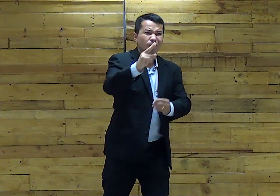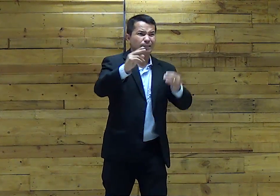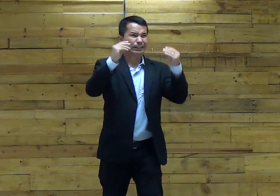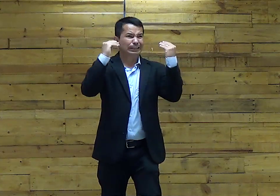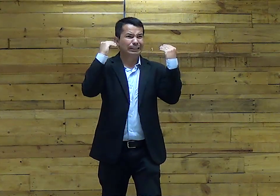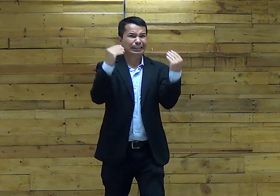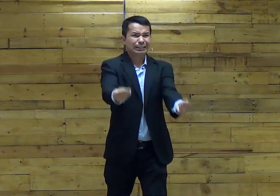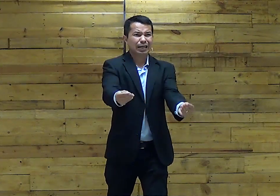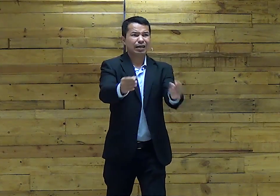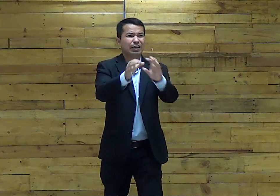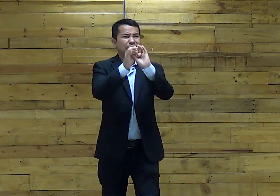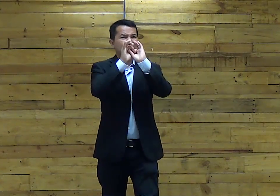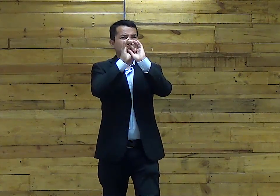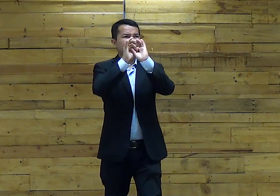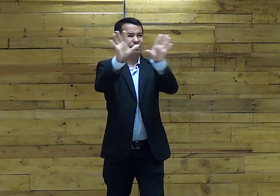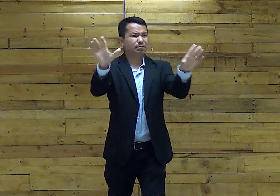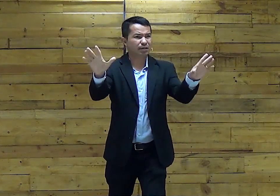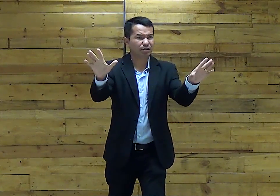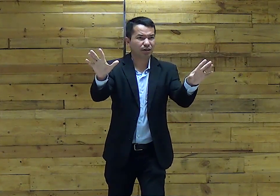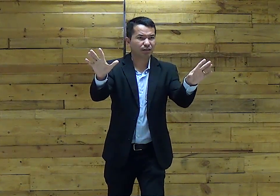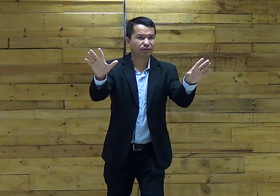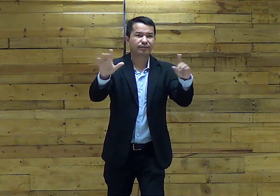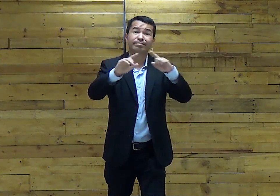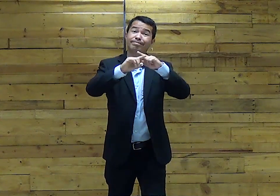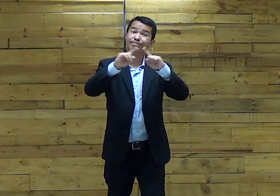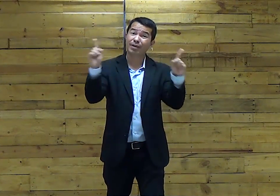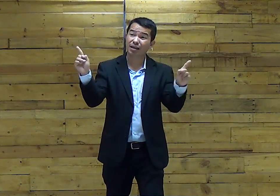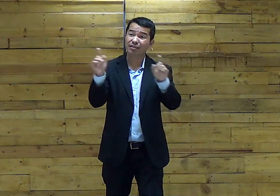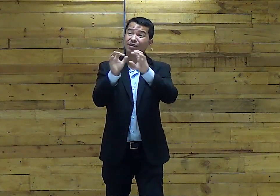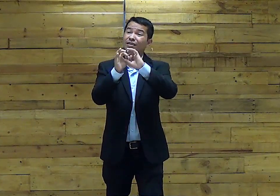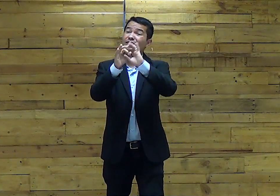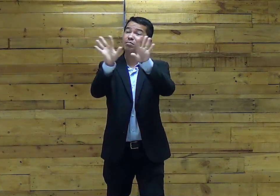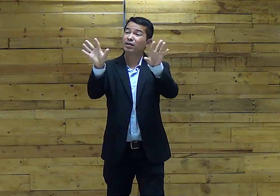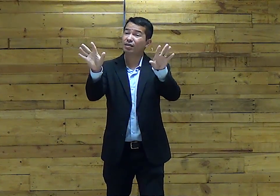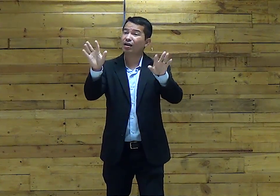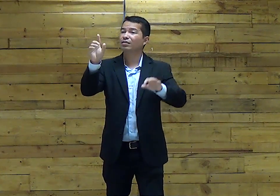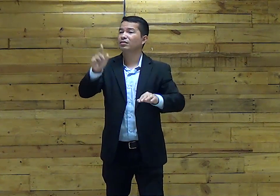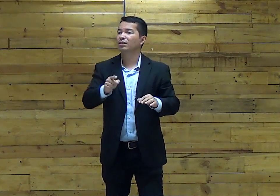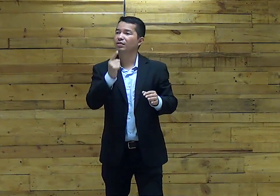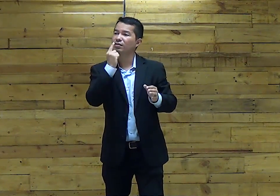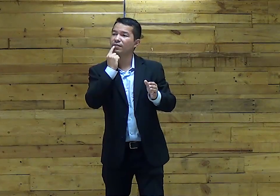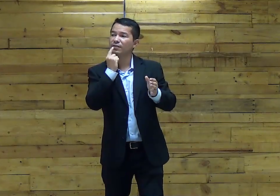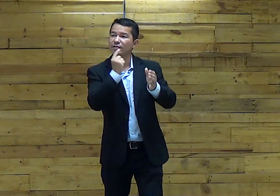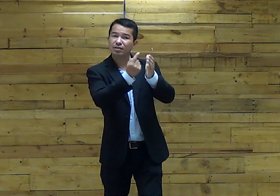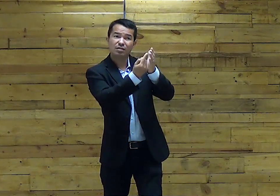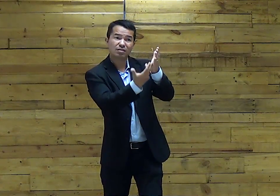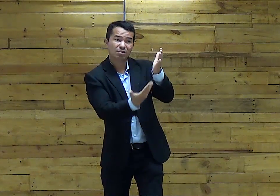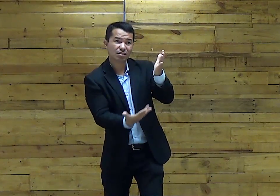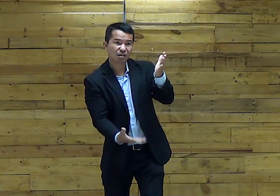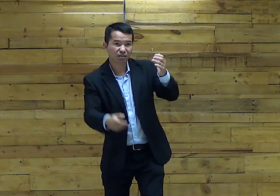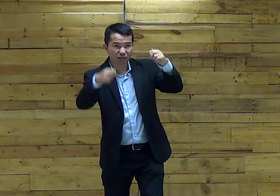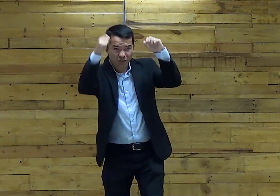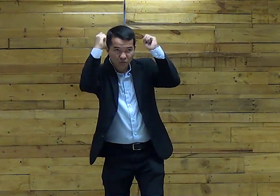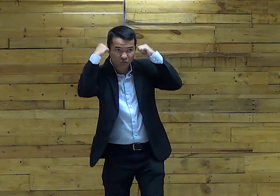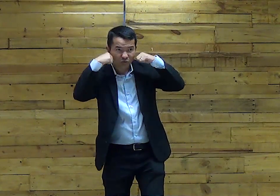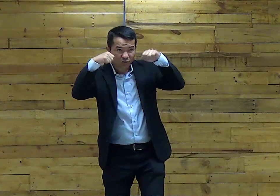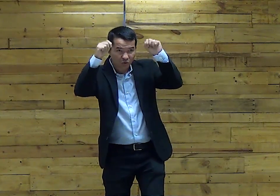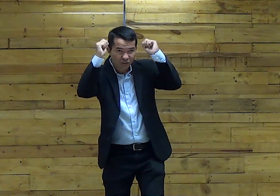Que Deus Deu A liberdade Mas essa liberdade Tinha um preço